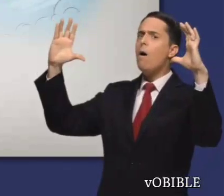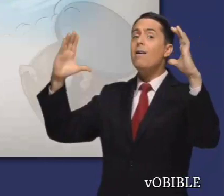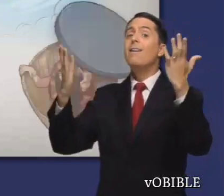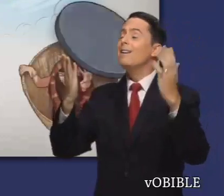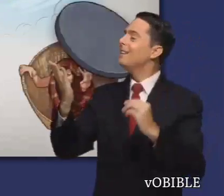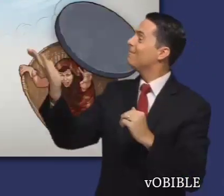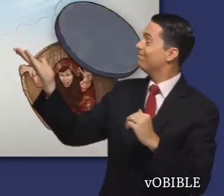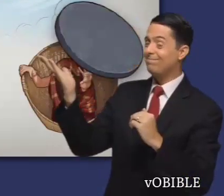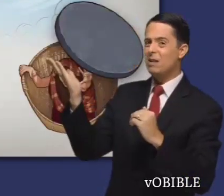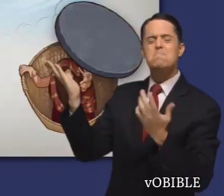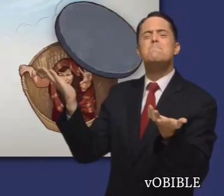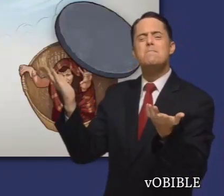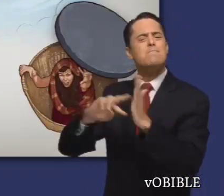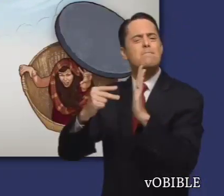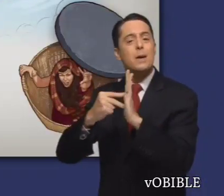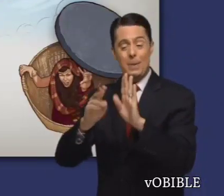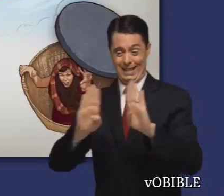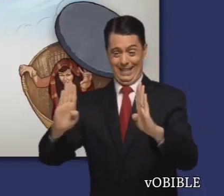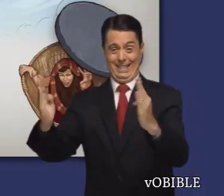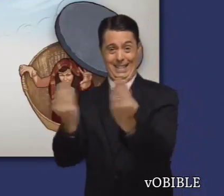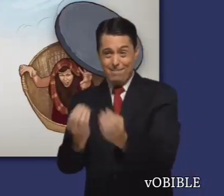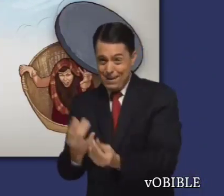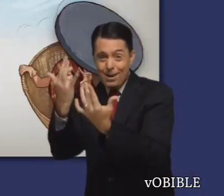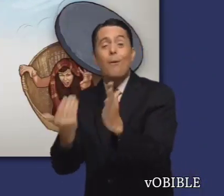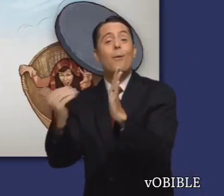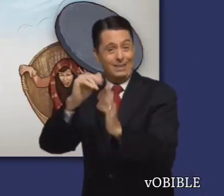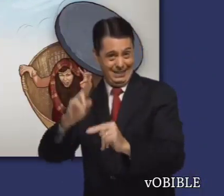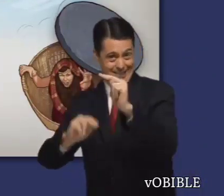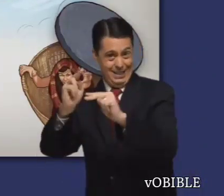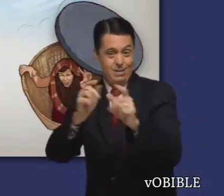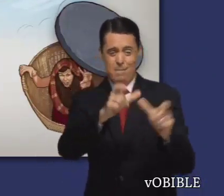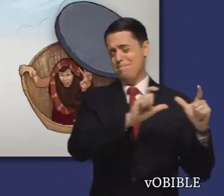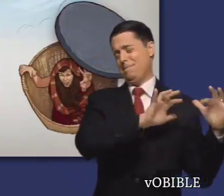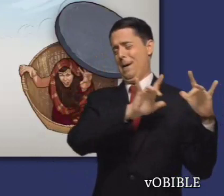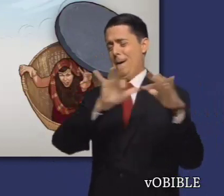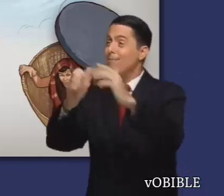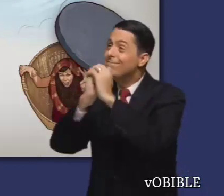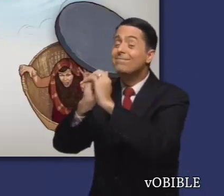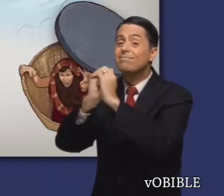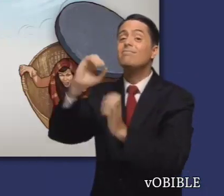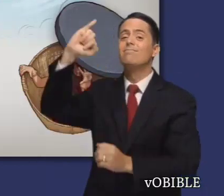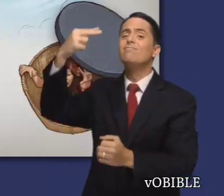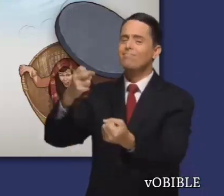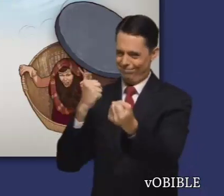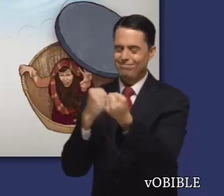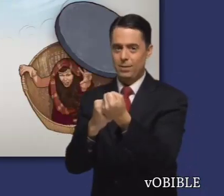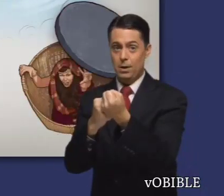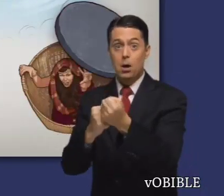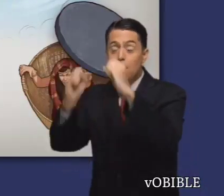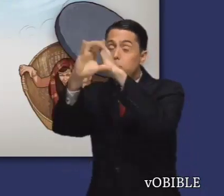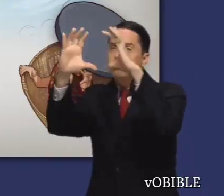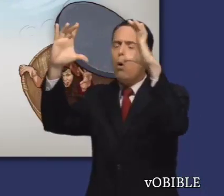una serie de intrigantes visiones que garantizaron el apoyo divino a la reconstrucción del templo y el regreso a la adoración pura.